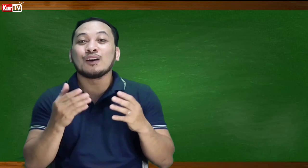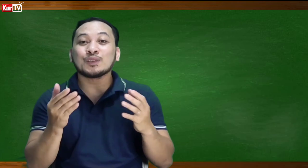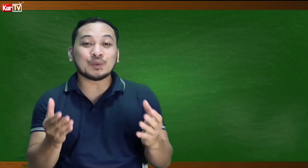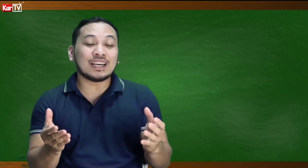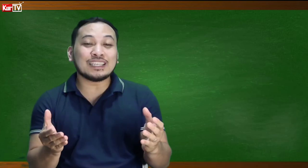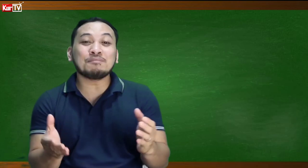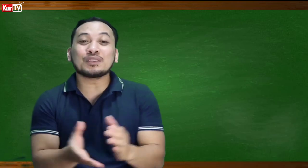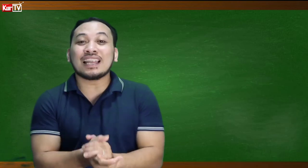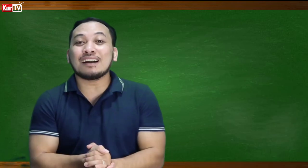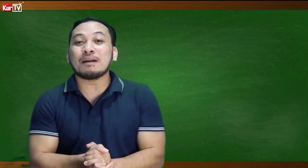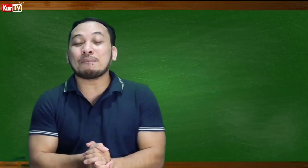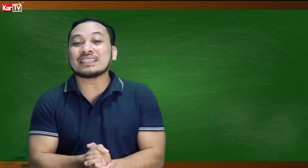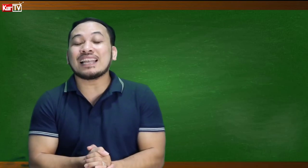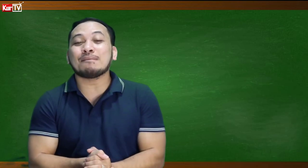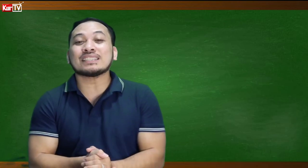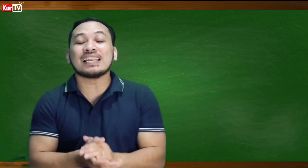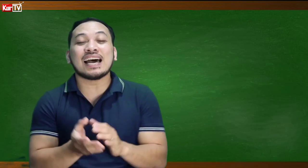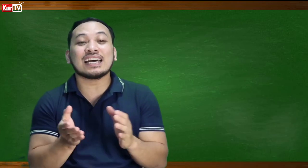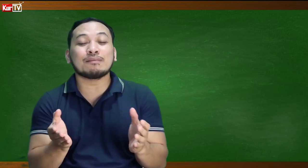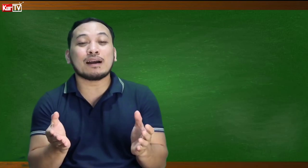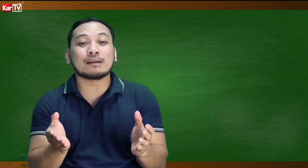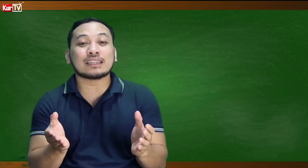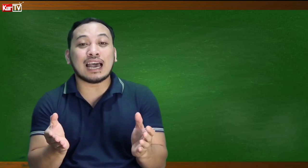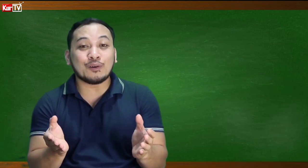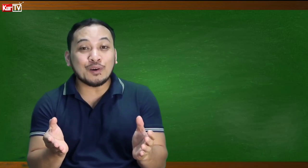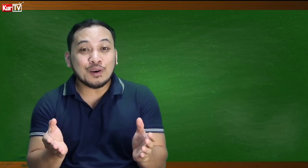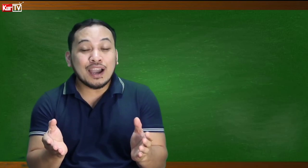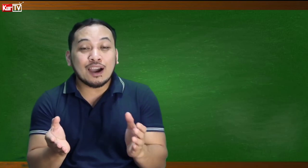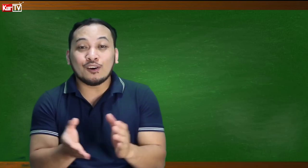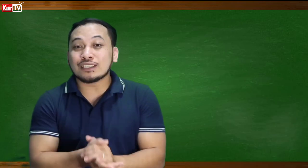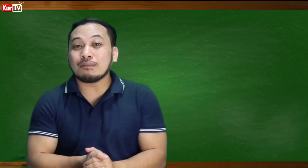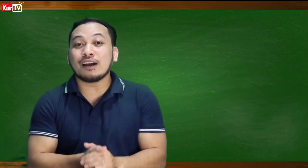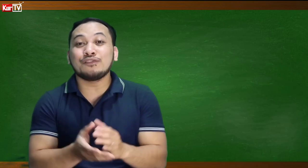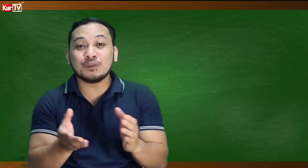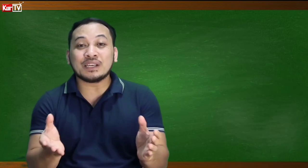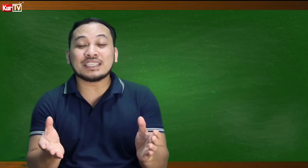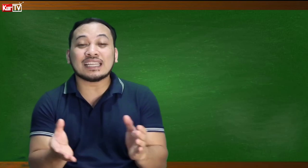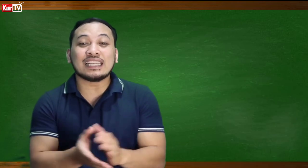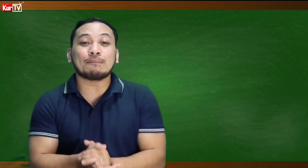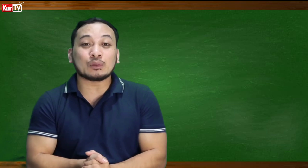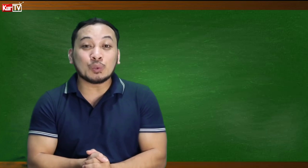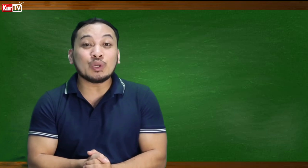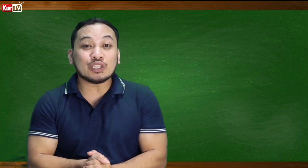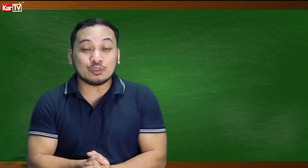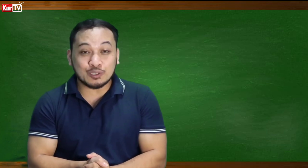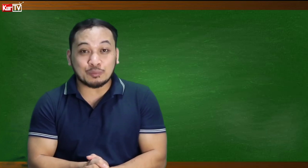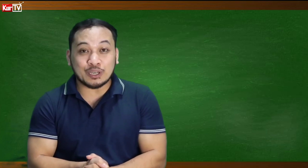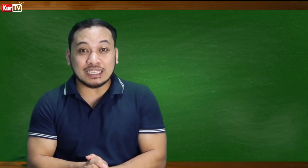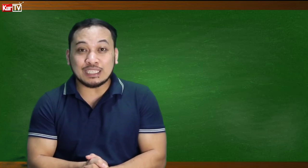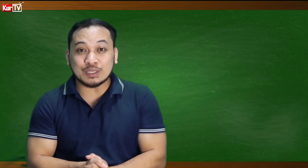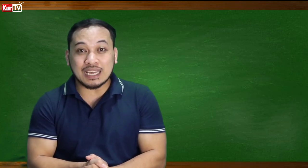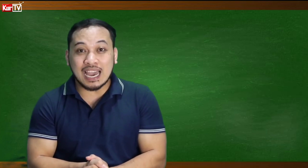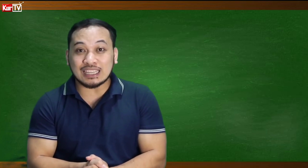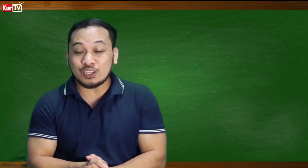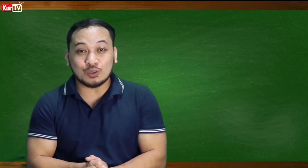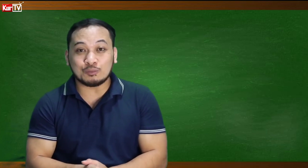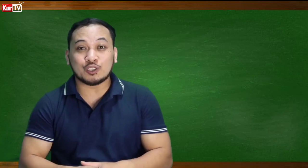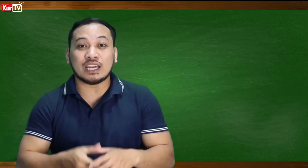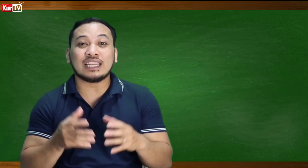Gusto ko lang din po talagang magpasalamat sa lahat ng mga tao o sa mga viewers natin na patuloy na sumusuporta dito sa ating YouTube channel